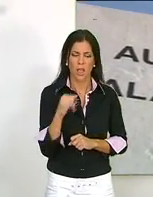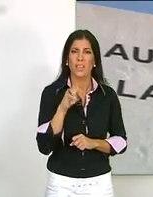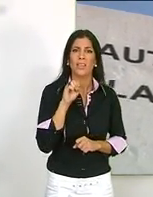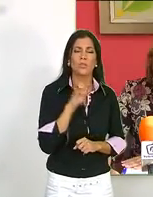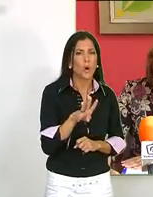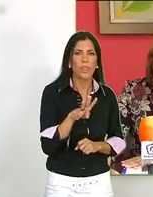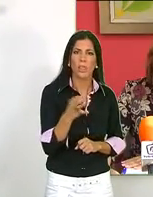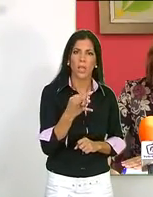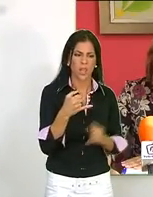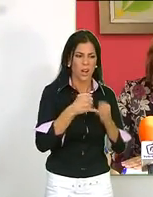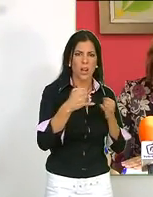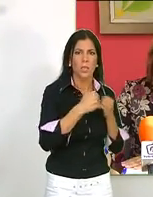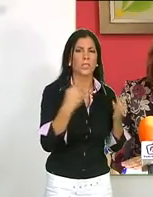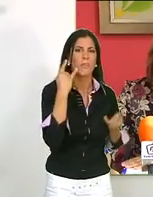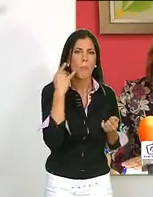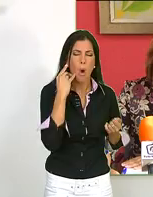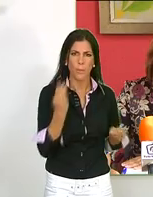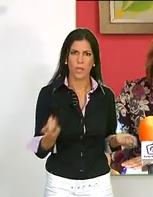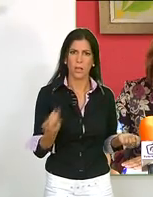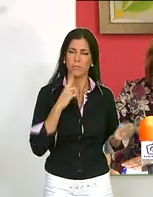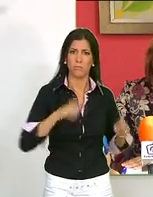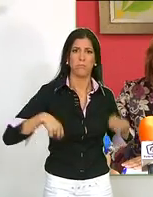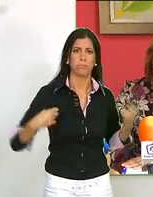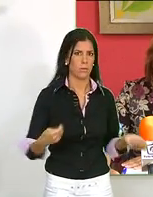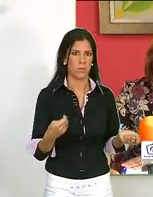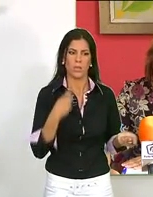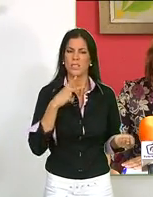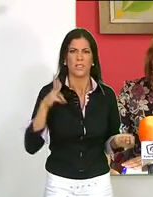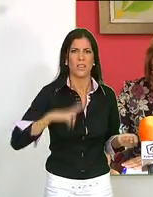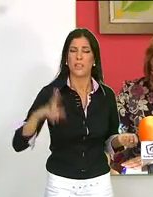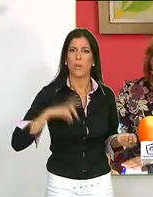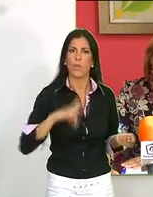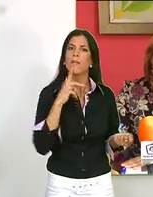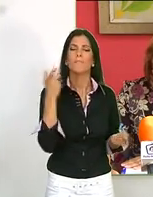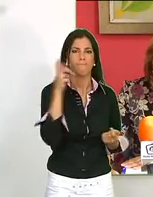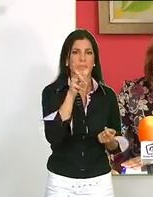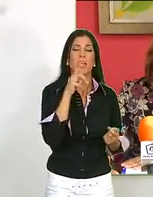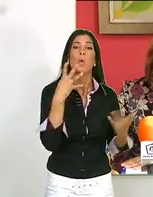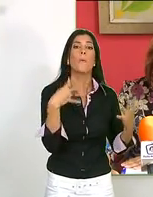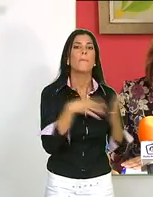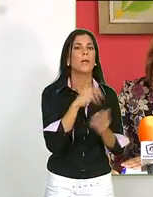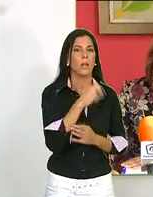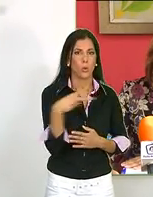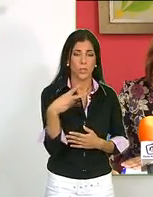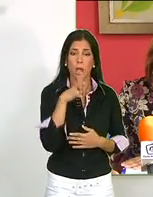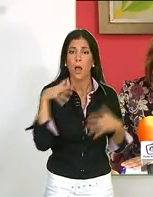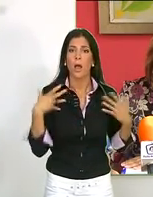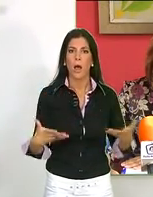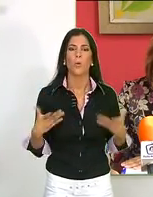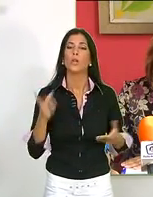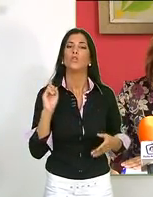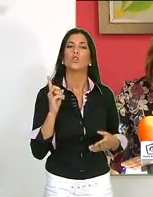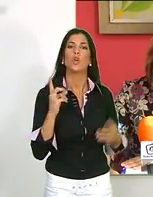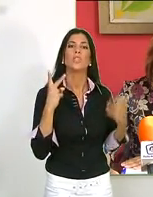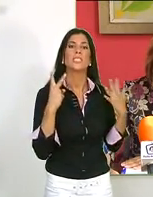trabajan 21 personas hubiera 14 líneas ante teléfonos móviles, lo cual había generado una deuda con la